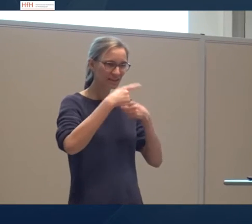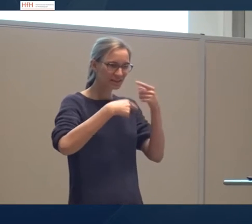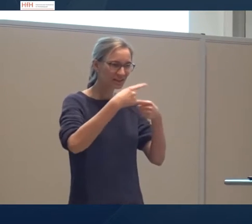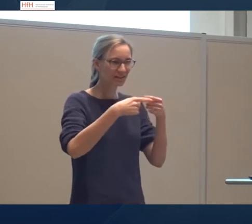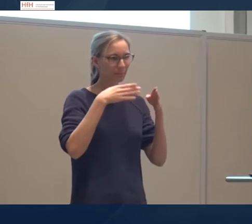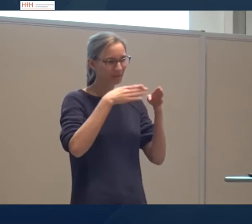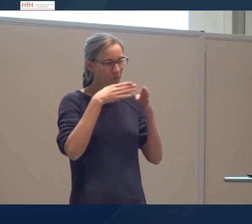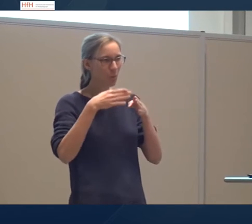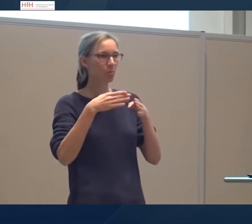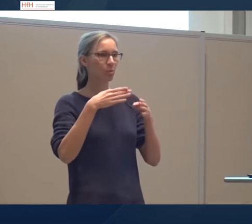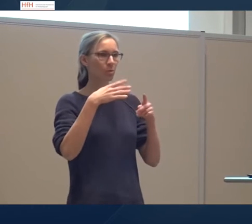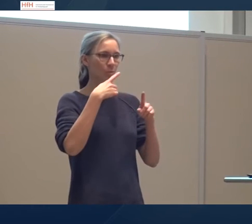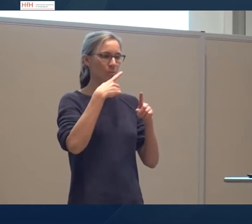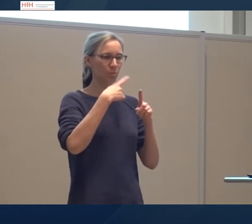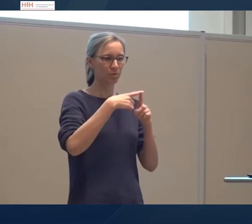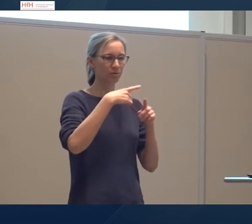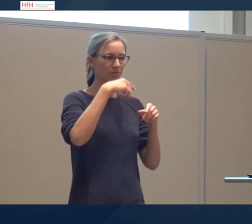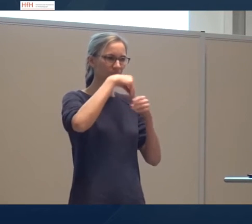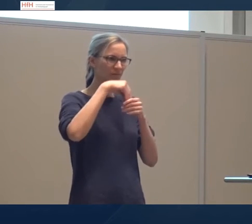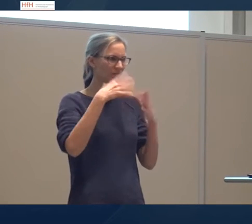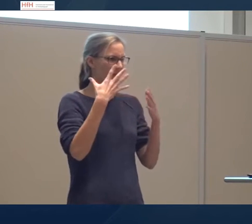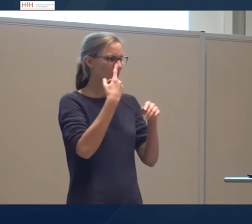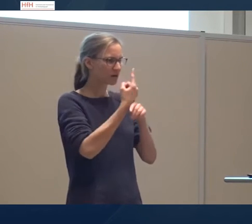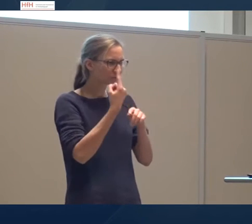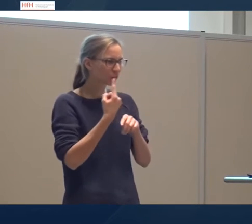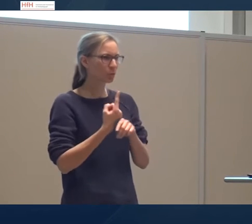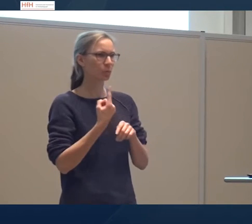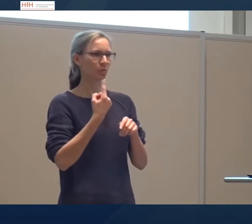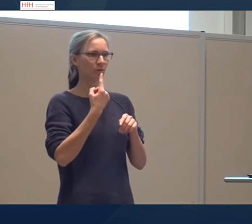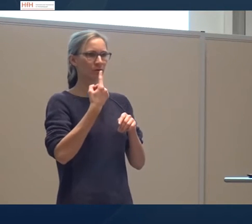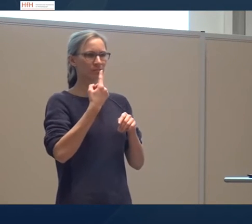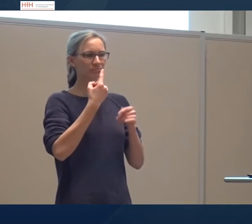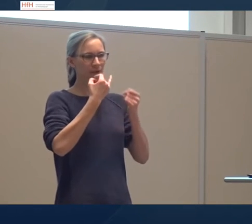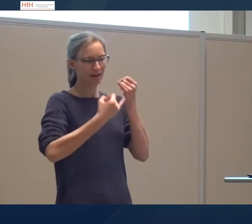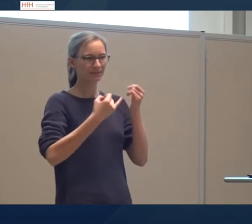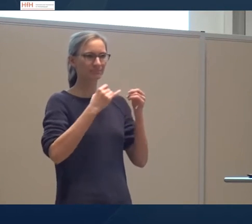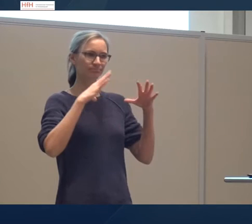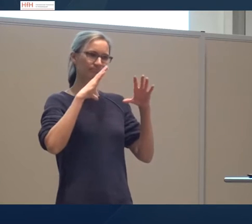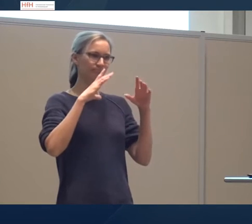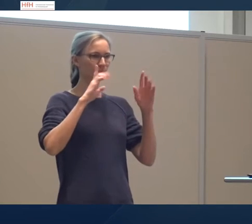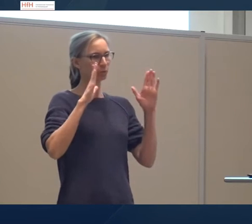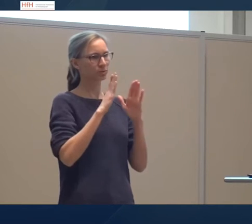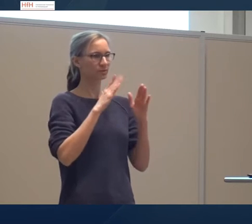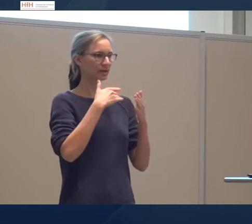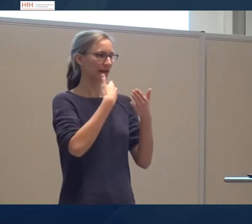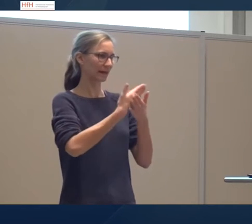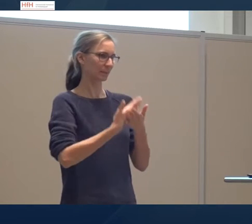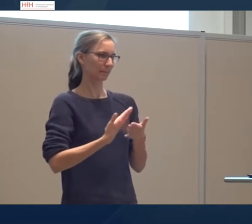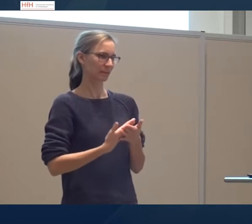mit welchen Methoden wir vorgegangen sind und auf welche Herausforderungen wir gestossen sind. Ganz zum Schluss werde ich noch